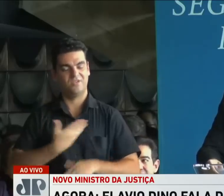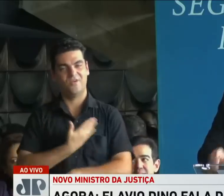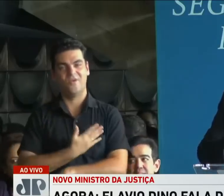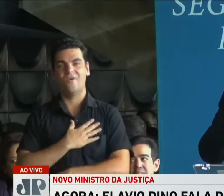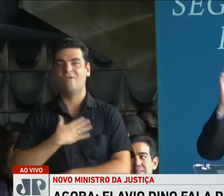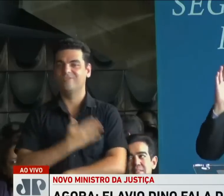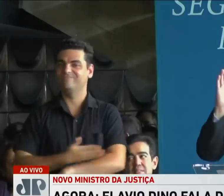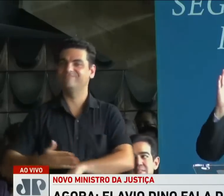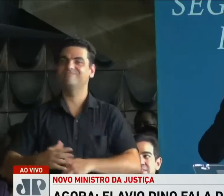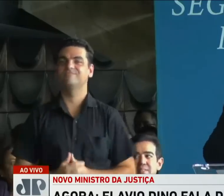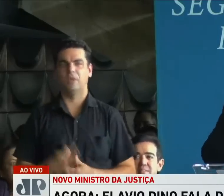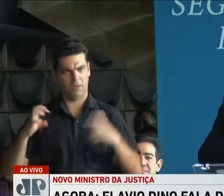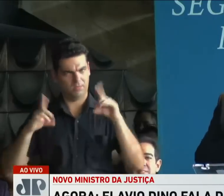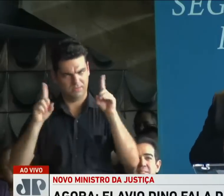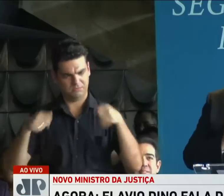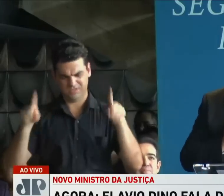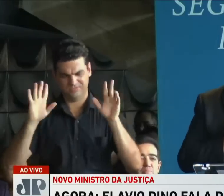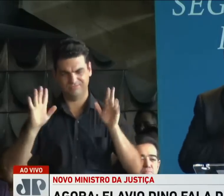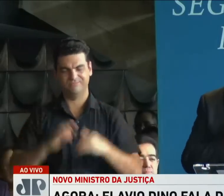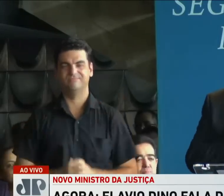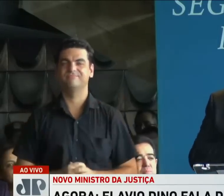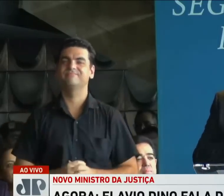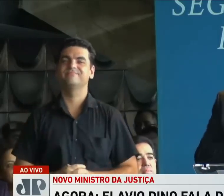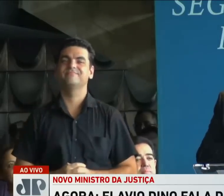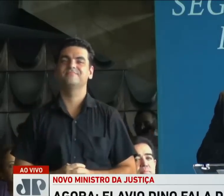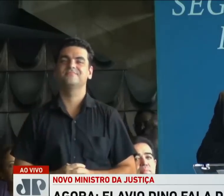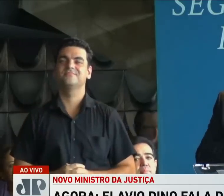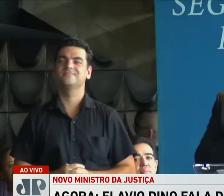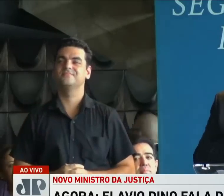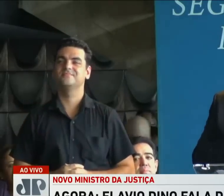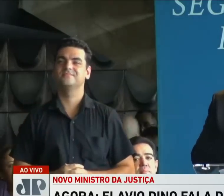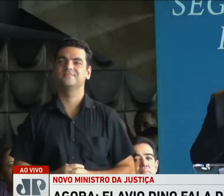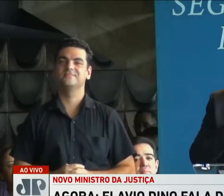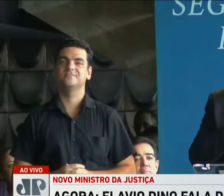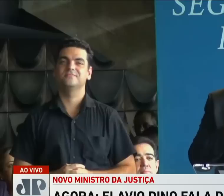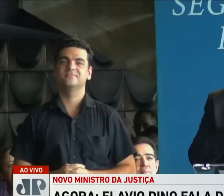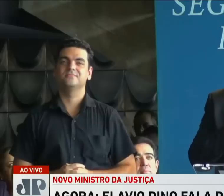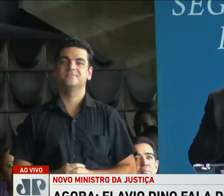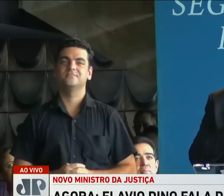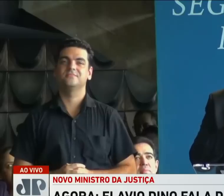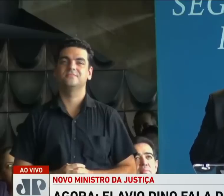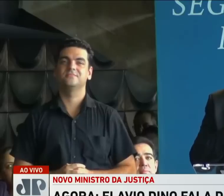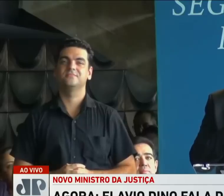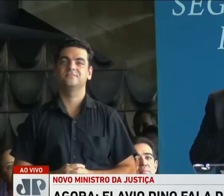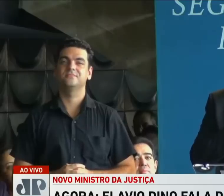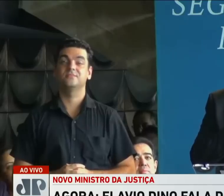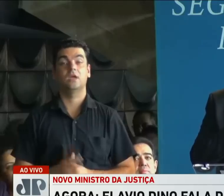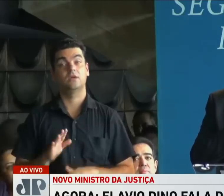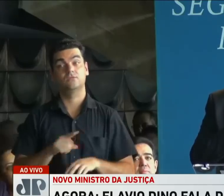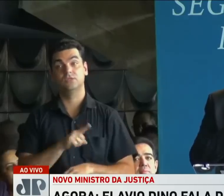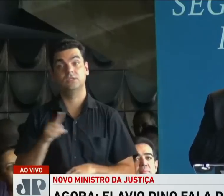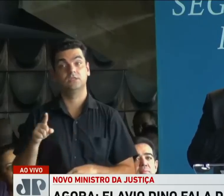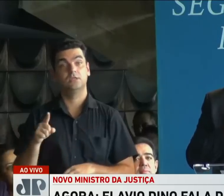E não briguemos por isso. Meus companheiros e companheiras, nós que somos adeptos da religião do